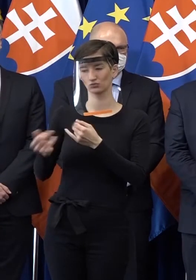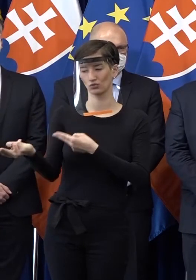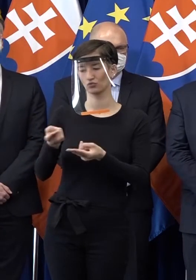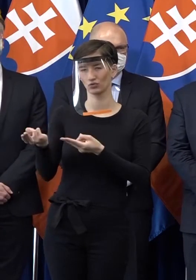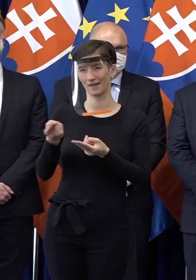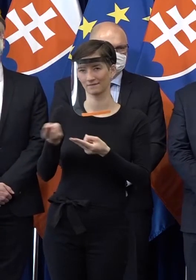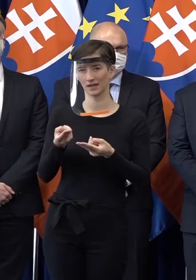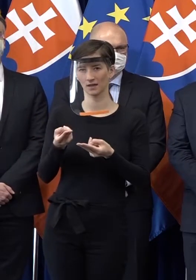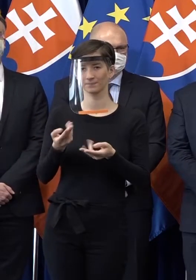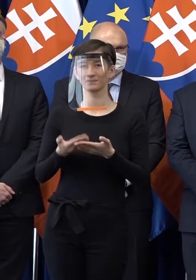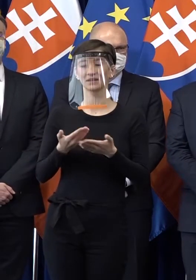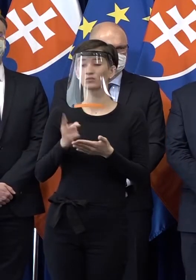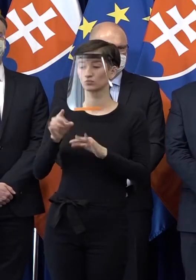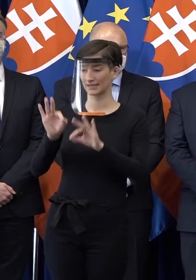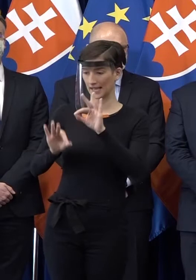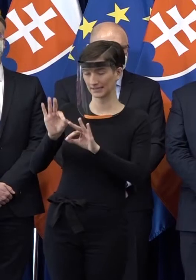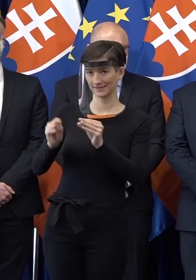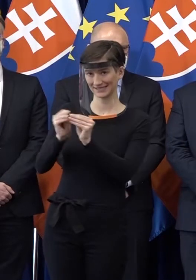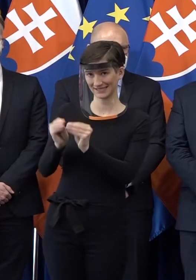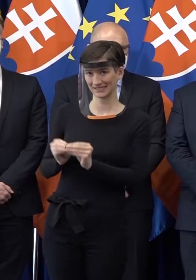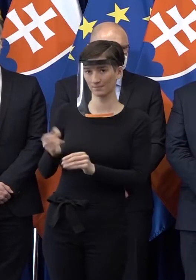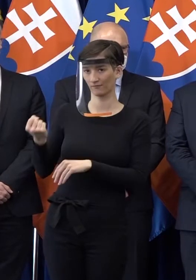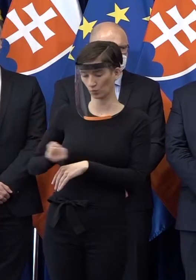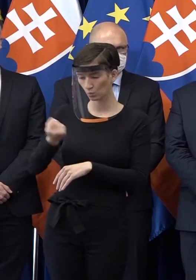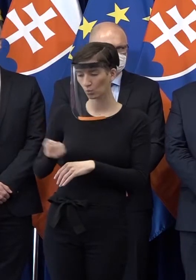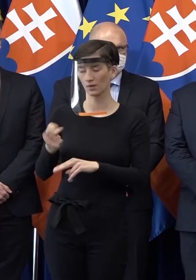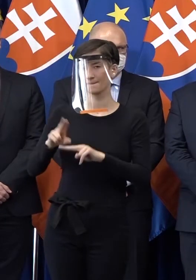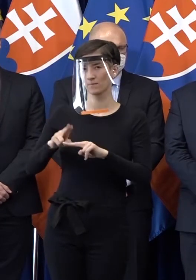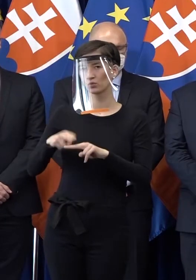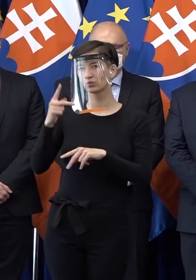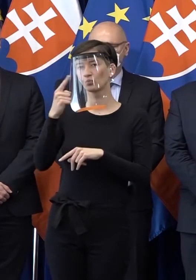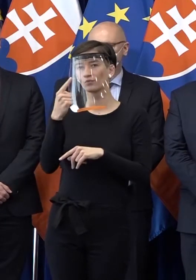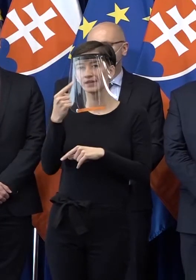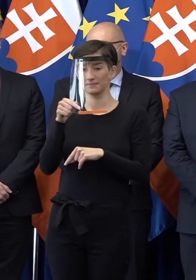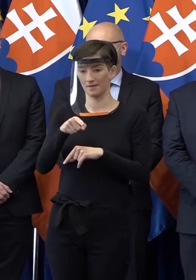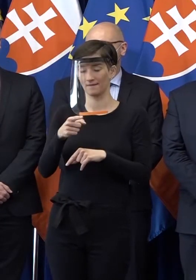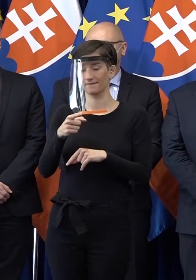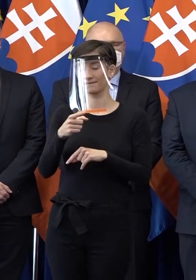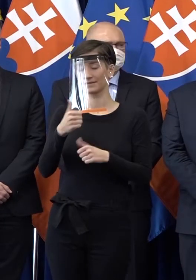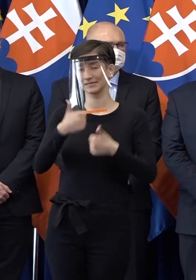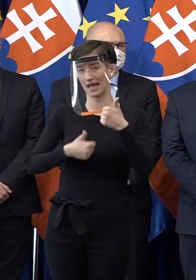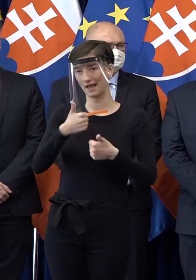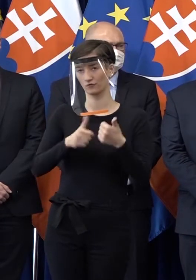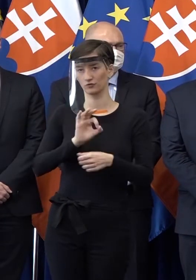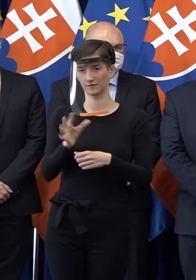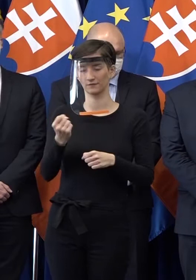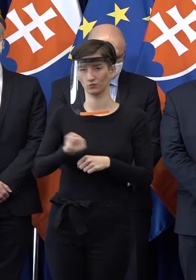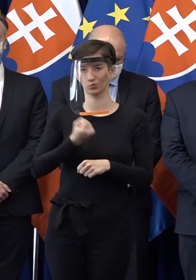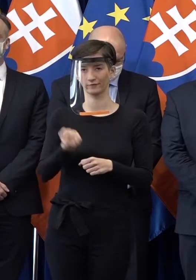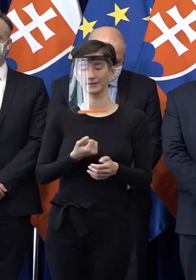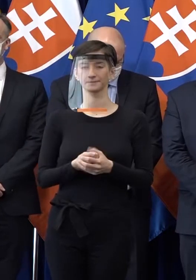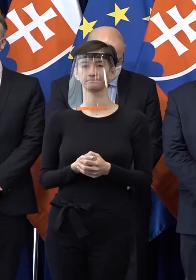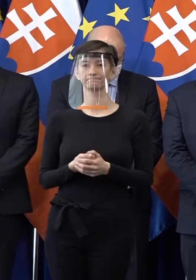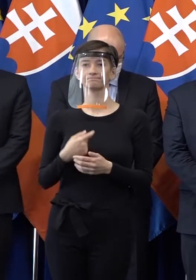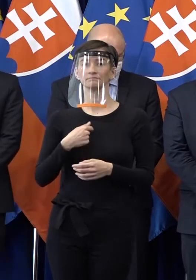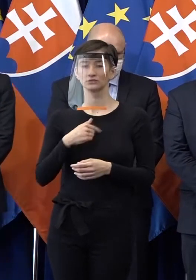ten systém fungoval. Čiže nie je to statické, je to dynamické a práve preto my aj ocenujeme to, že tá diskusia bude